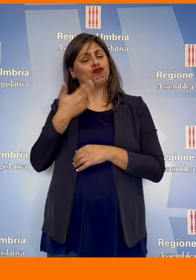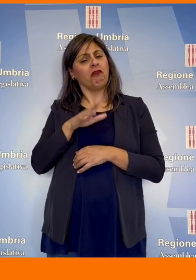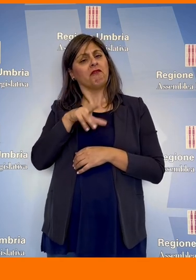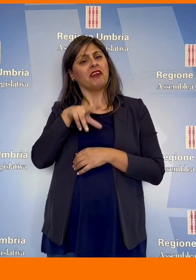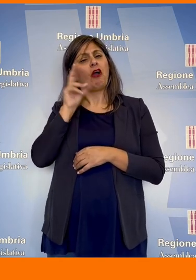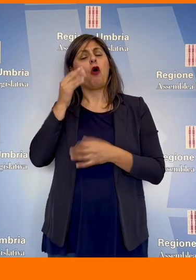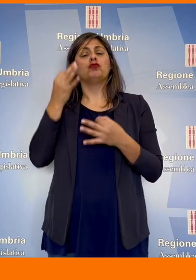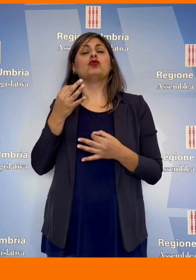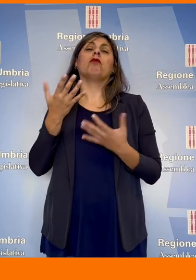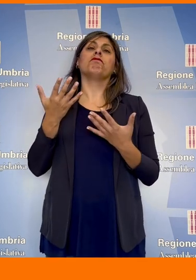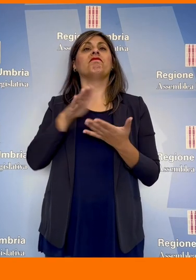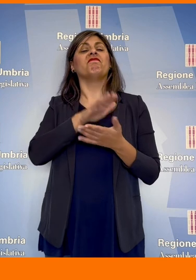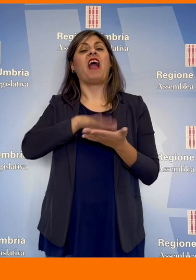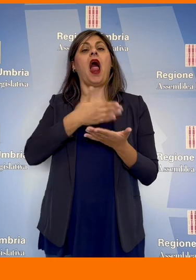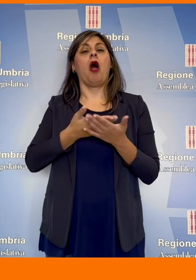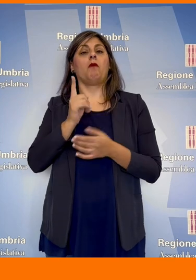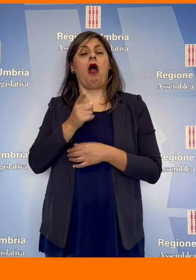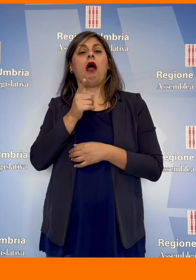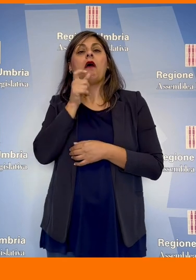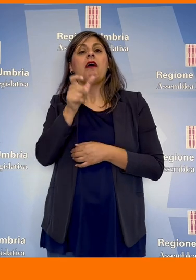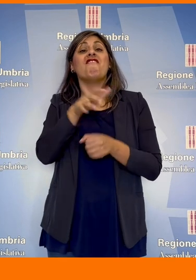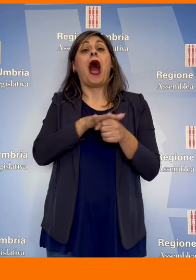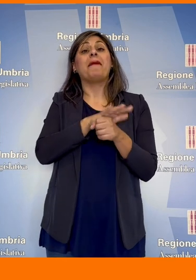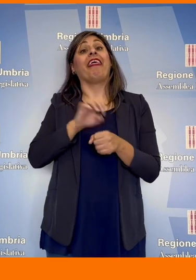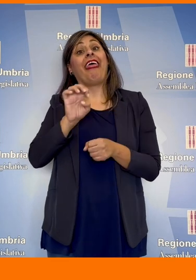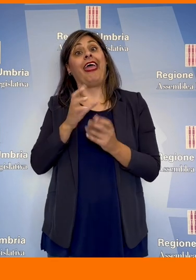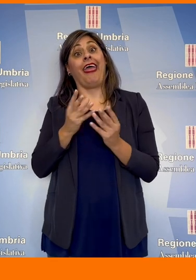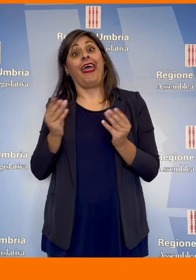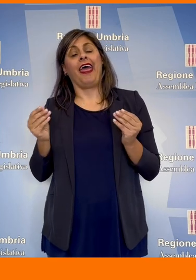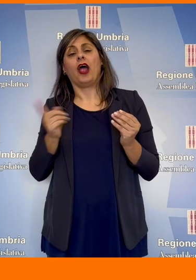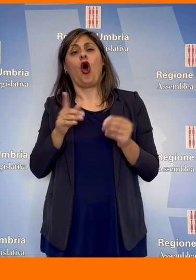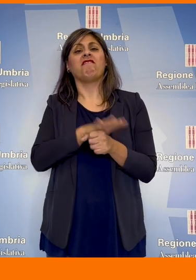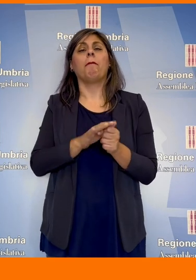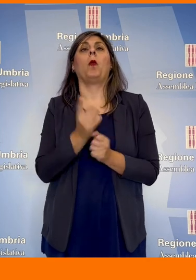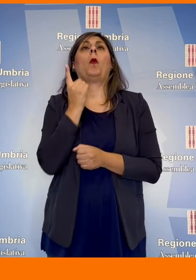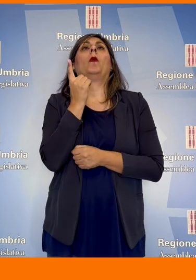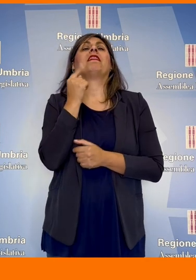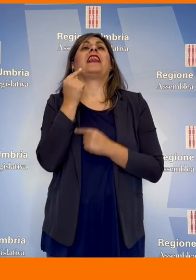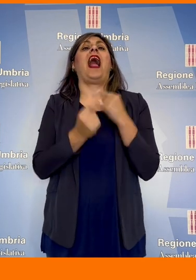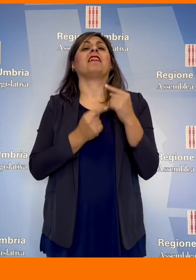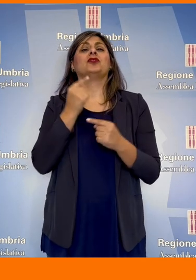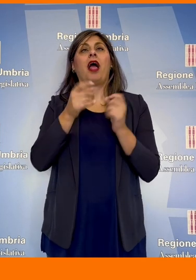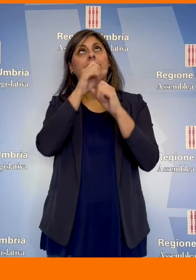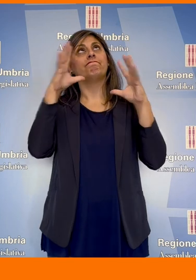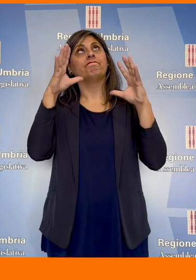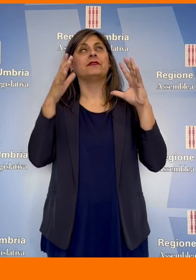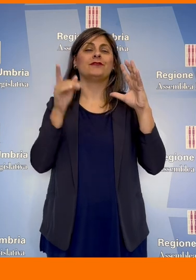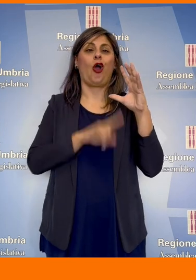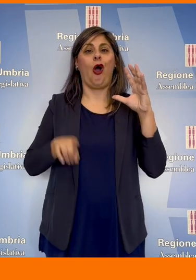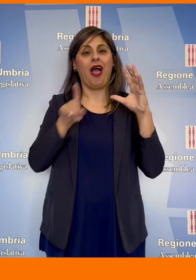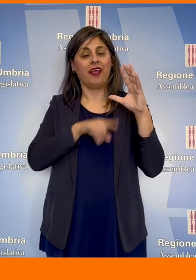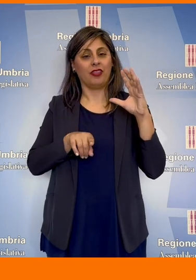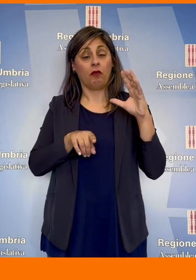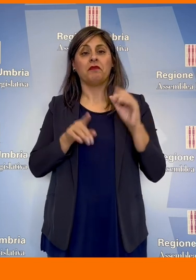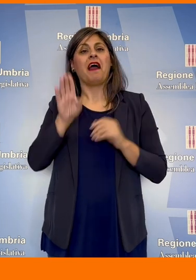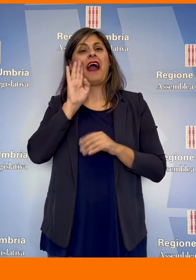stata riconosciuta centralità al termine famiglie e non solo alla cosiddetta famiglia tradizionalmente intesa. Per il